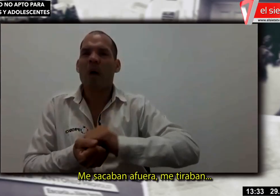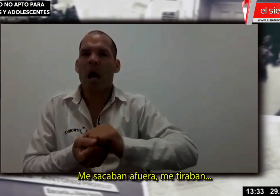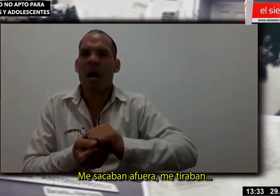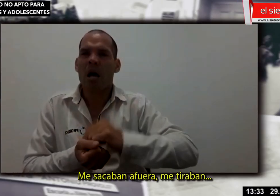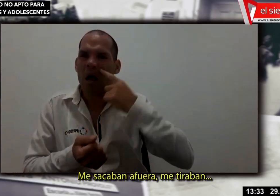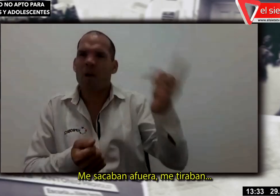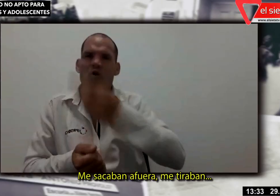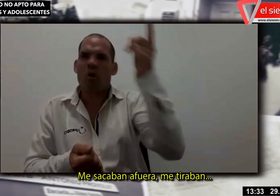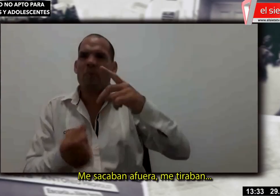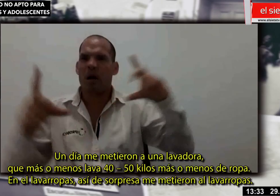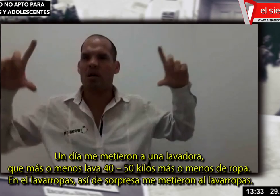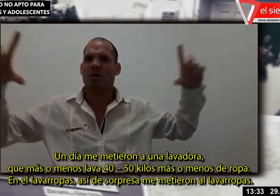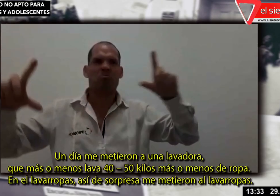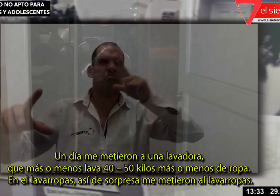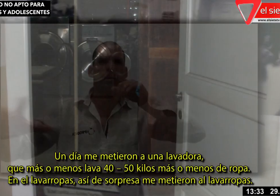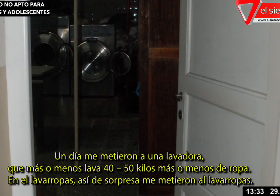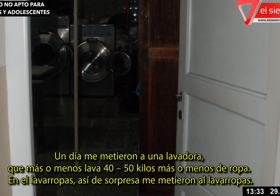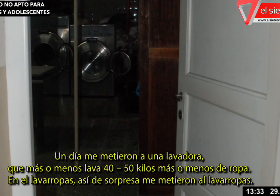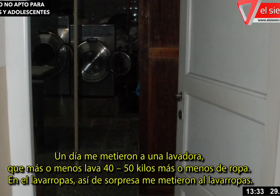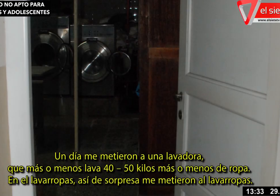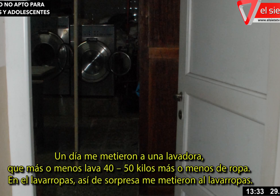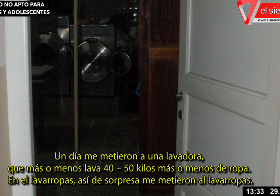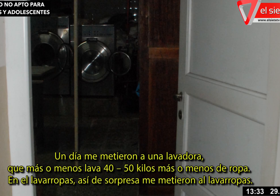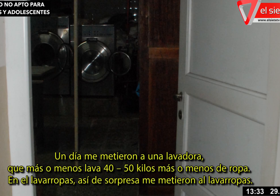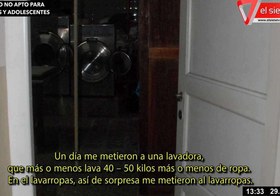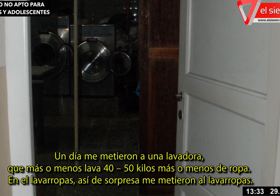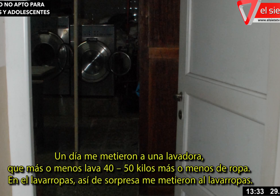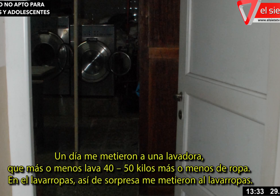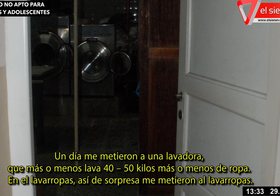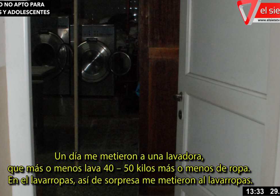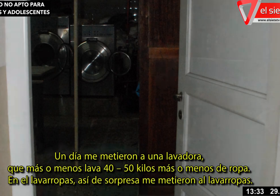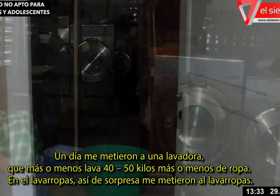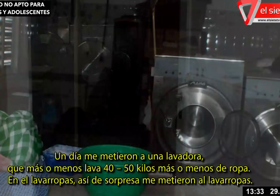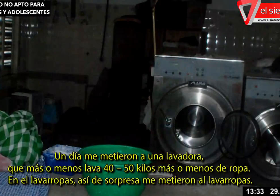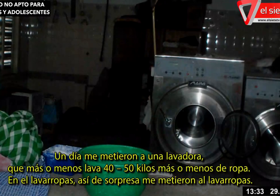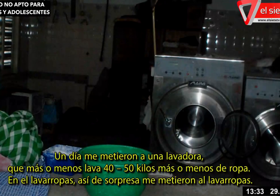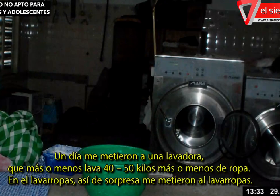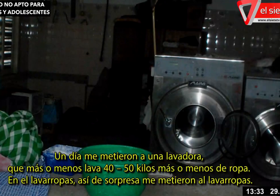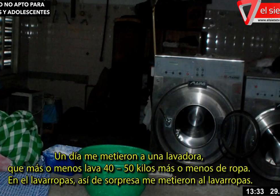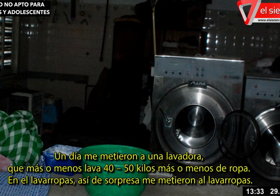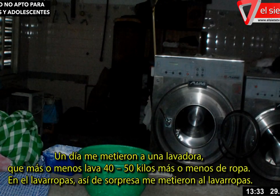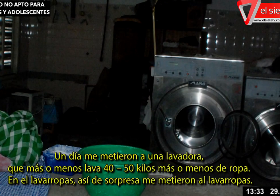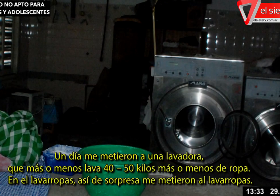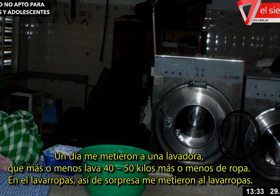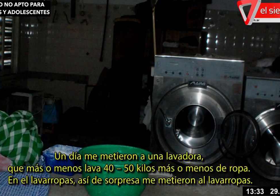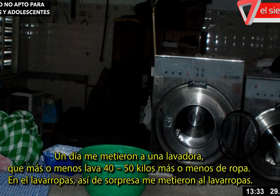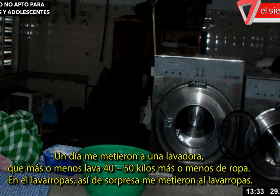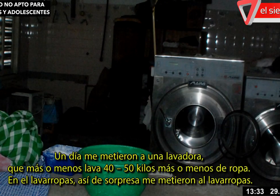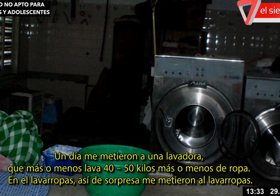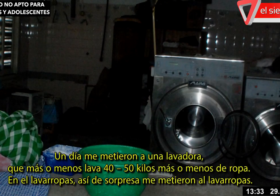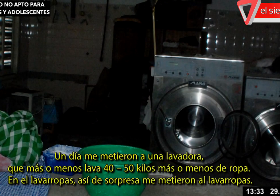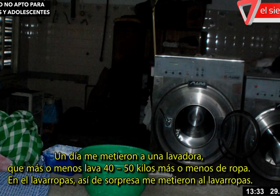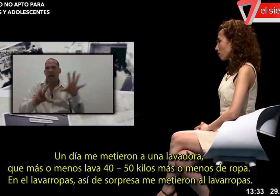Me sacaban afuera, me tiraban. Un día me metieron a una lavadora que más o menos lava 40, 50 kilos más o menos de ropa.